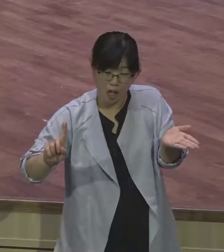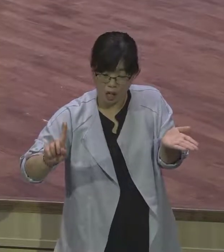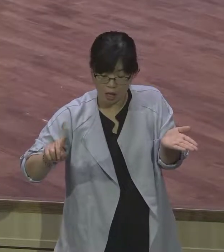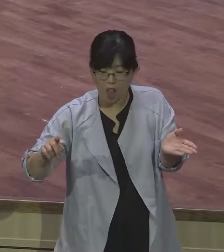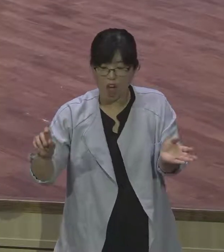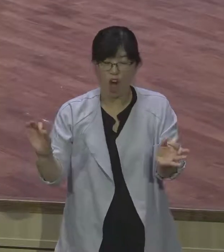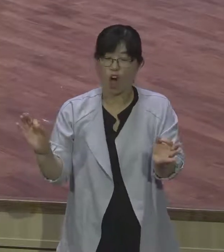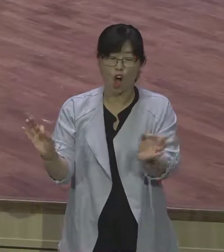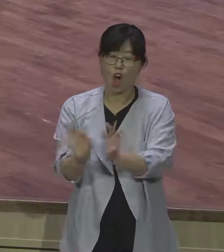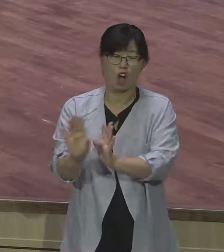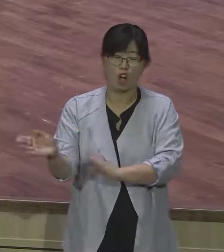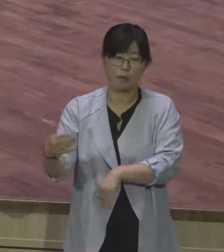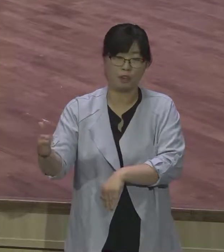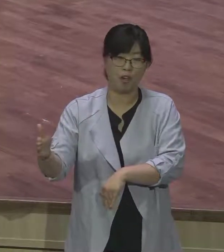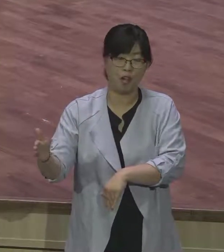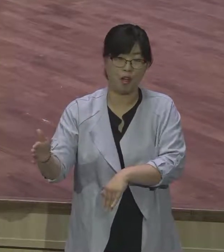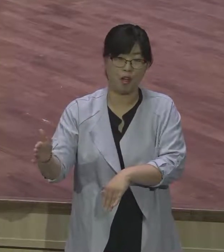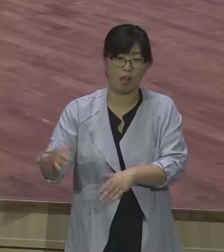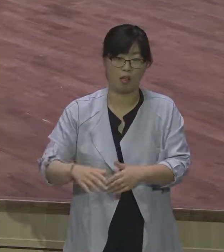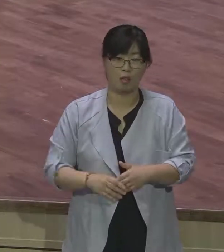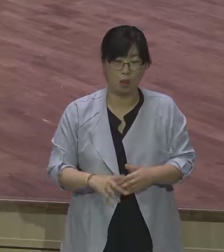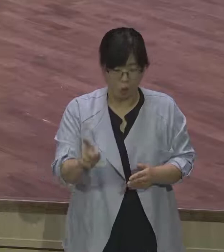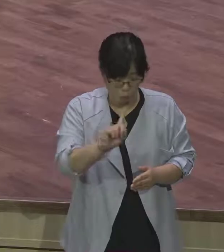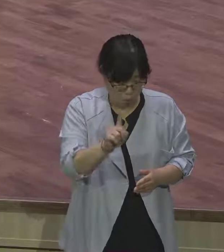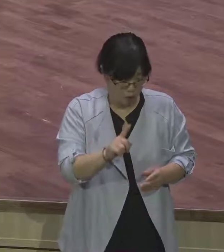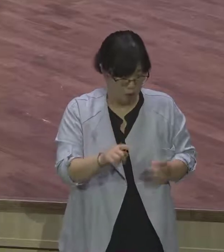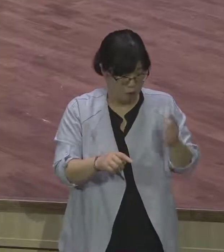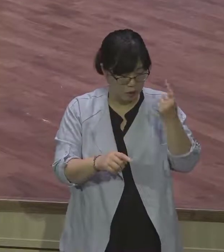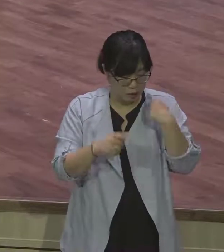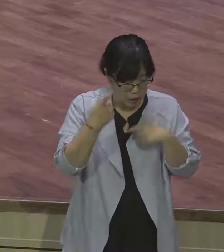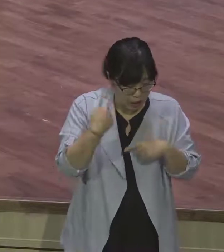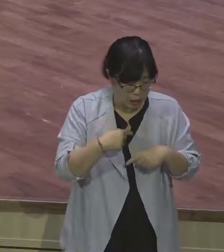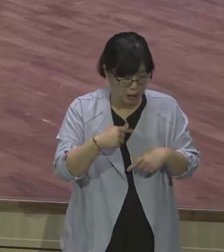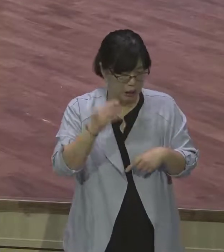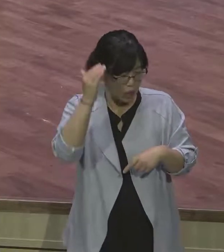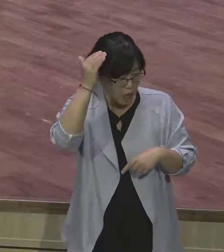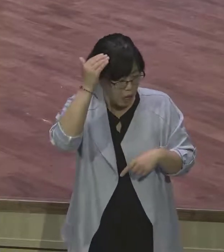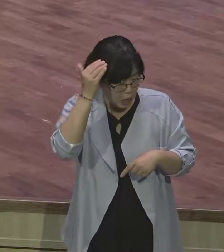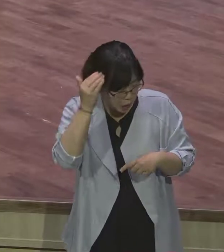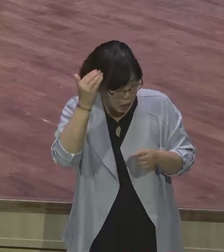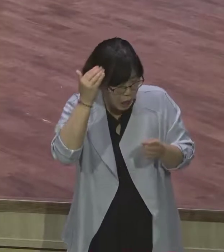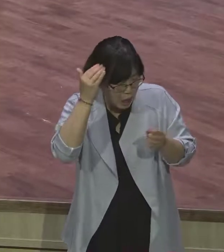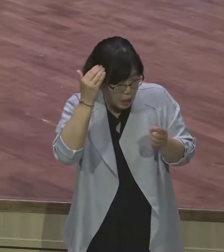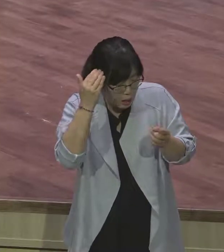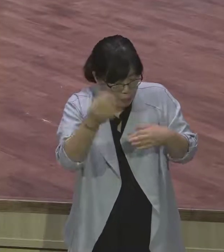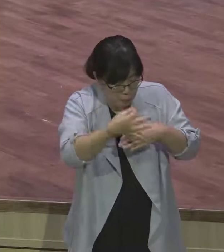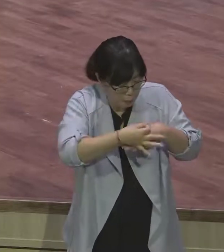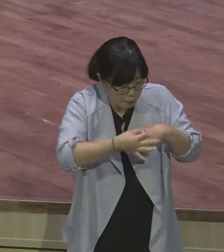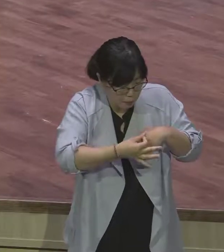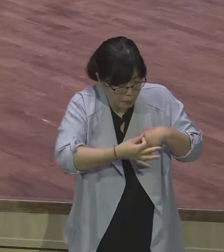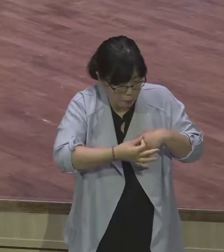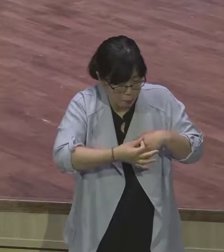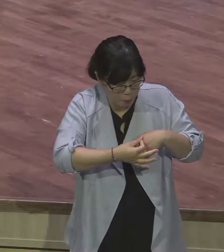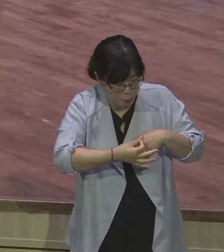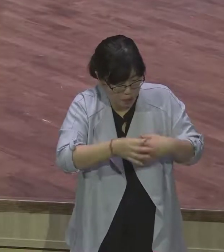스테인레스입니다 그래서 얼룩이나 오점이 없는 철 이게 스테인레스 얼룩이나 오점이 없어요